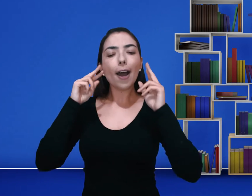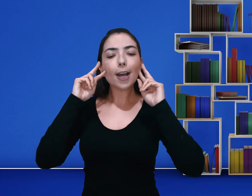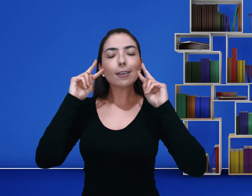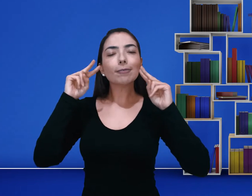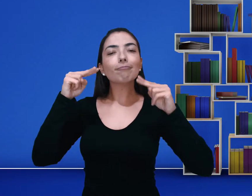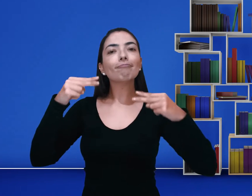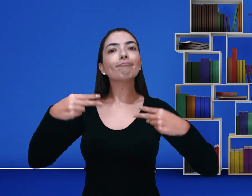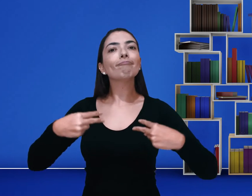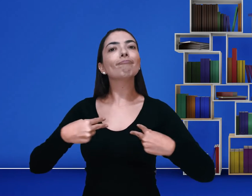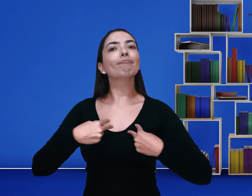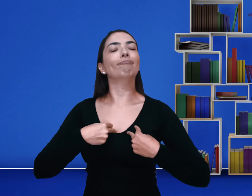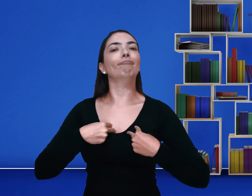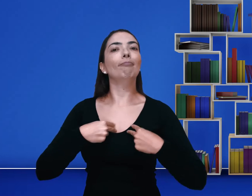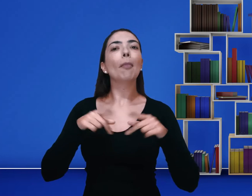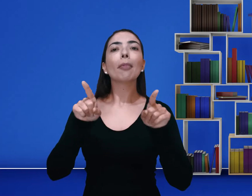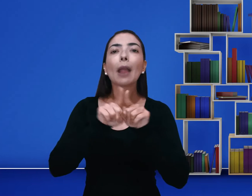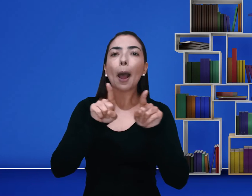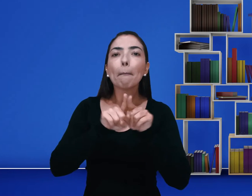e fui crescendo mais um pouco